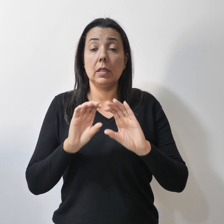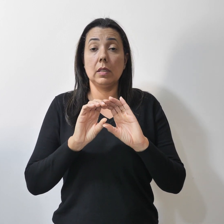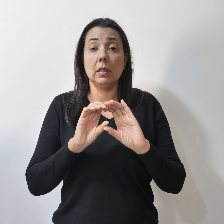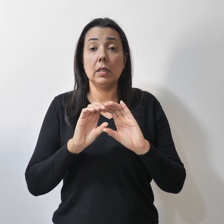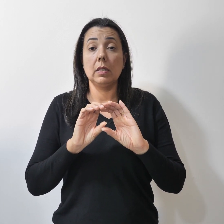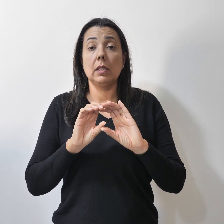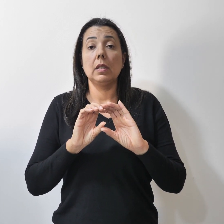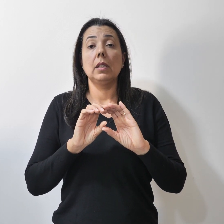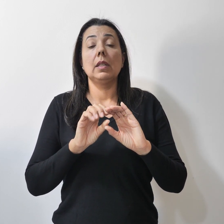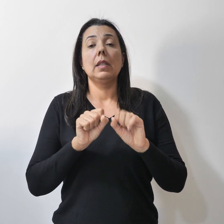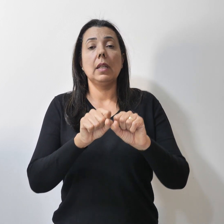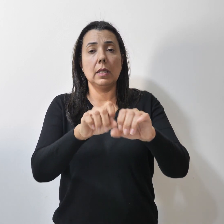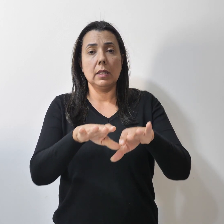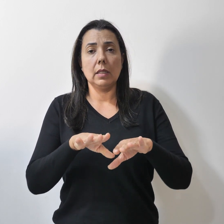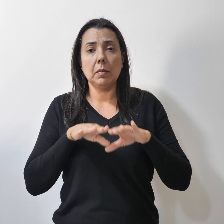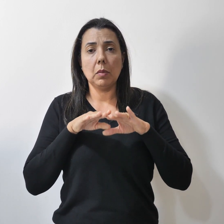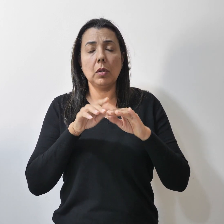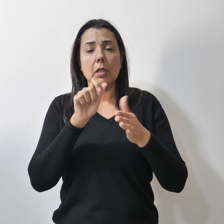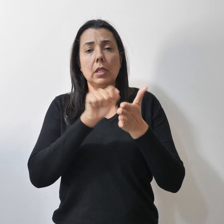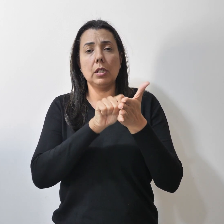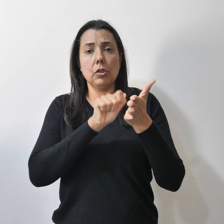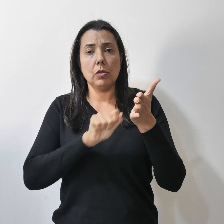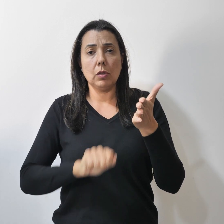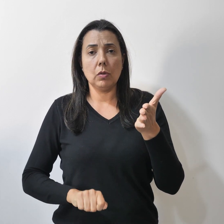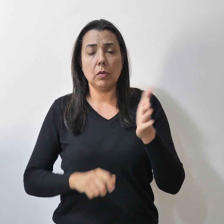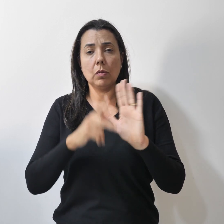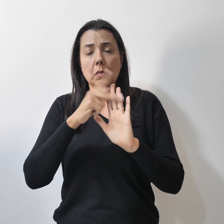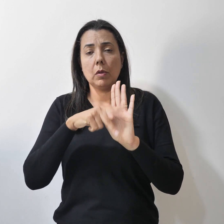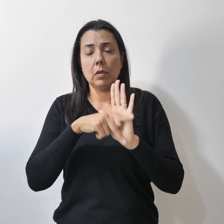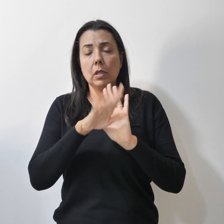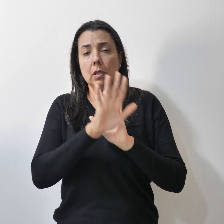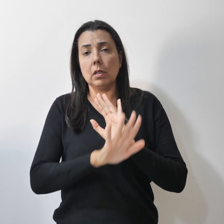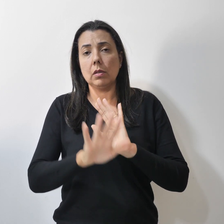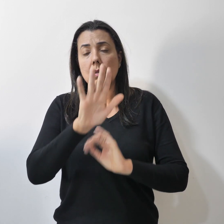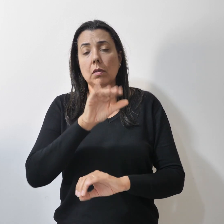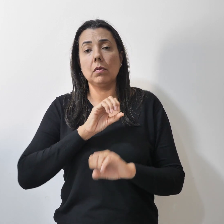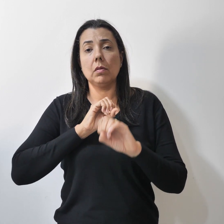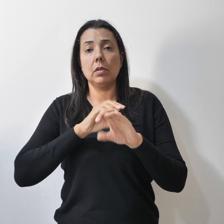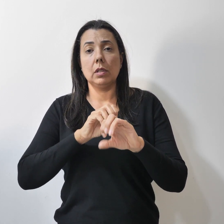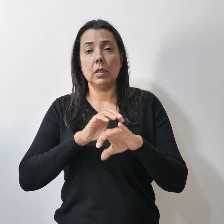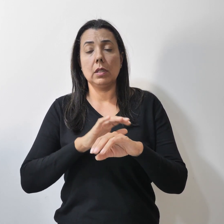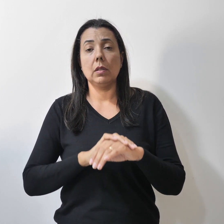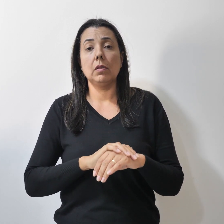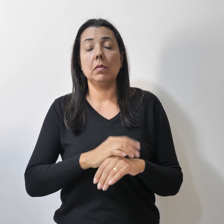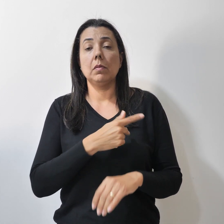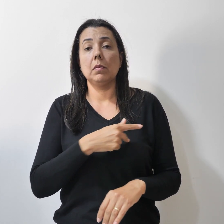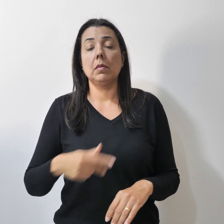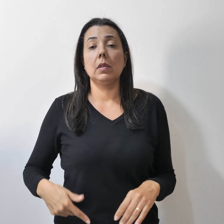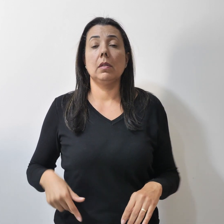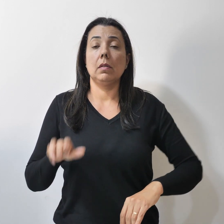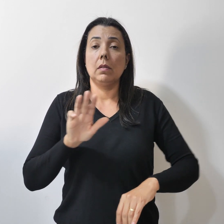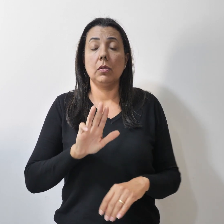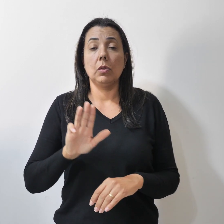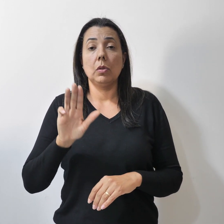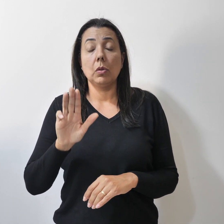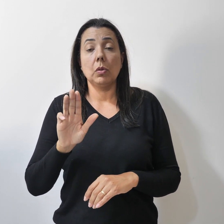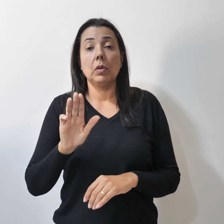de assinatura do novo projeto do Plano Nacional de Educação pelo presidente Lula A Frente